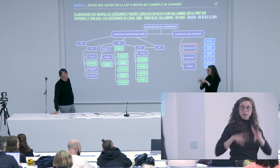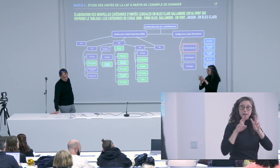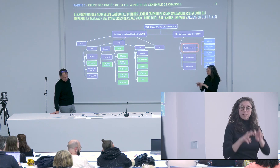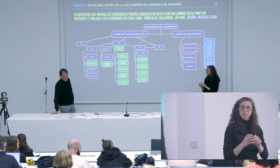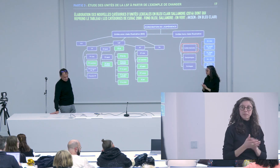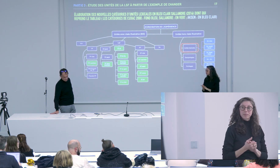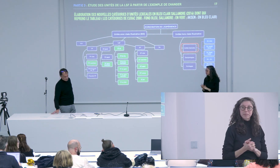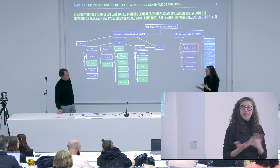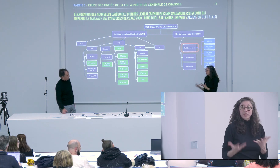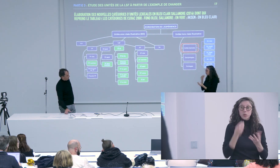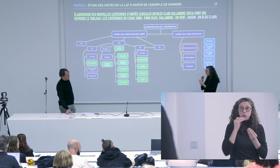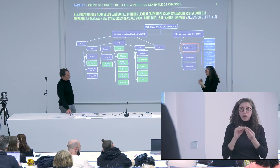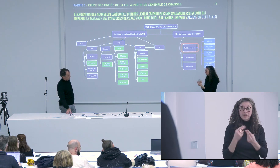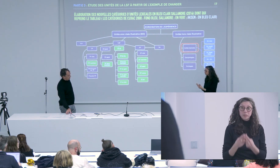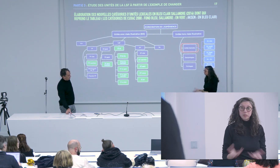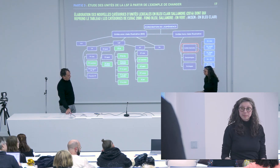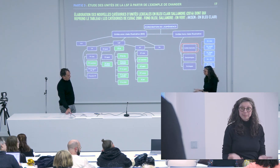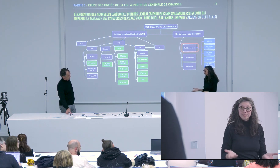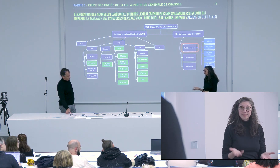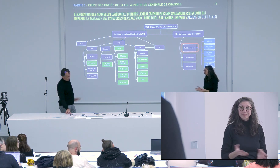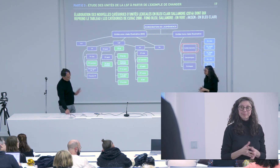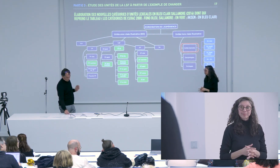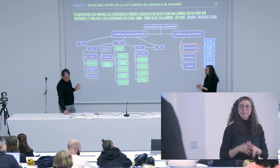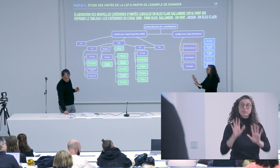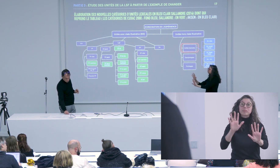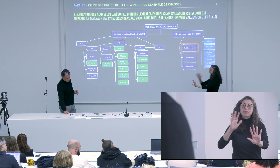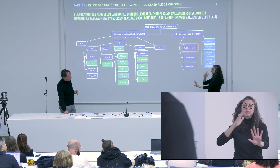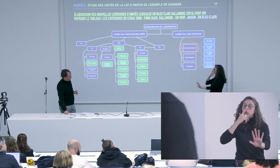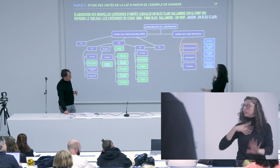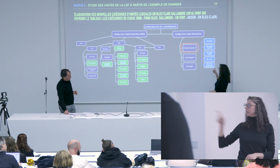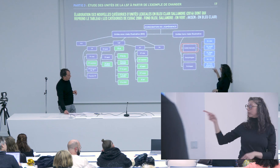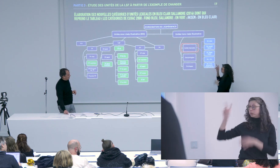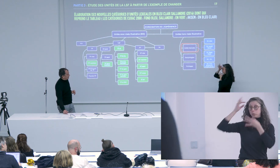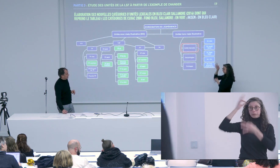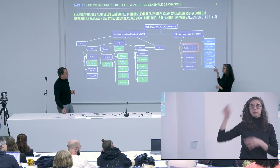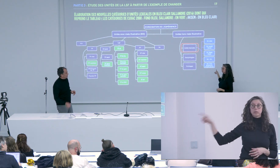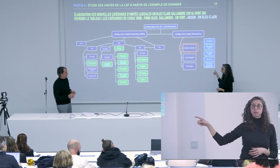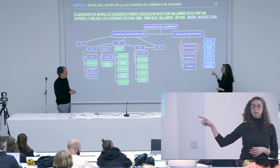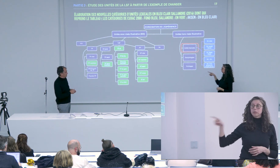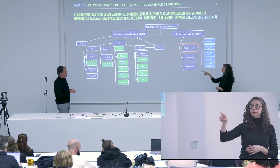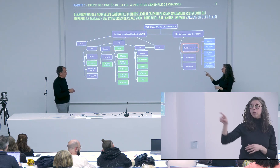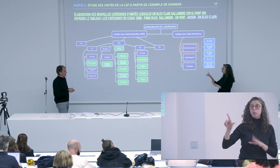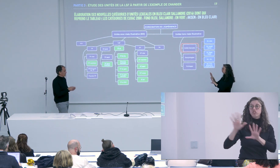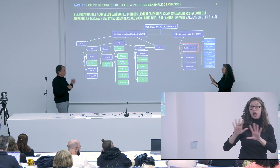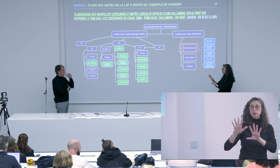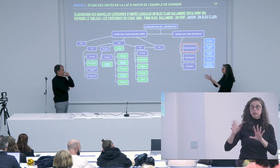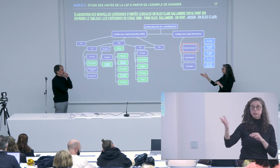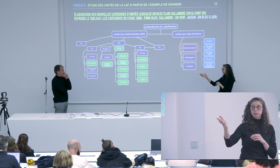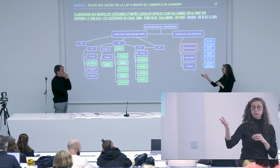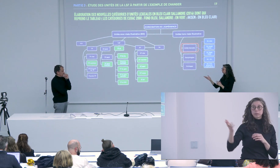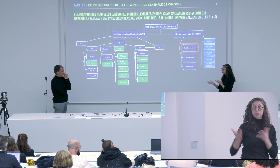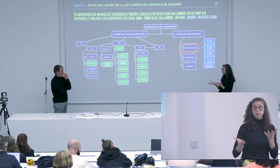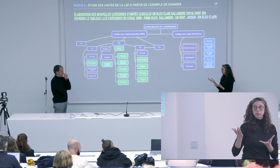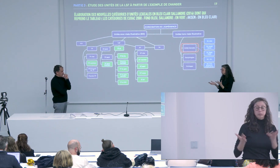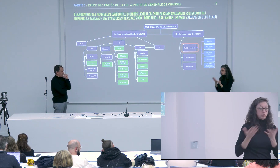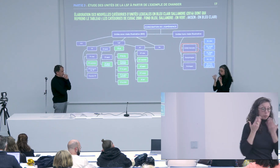qu'il faut arriver à ce désempilement pour une répartition meilleure dans l'espace de signation notamment donc je ne pas si c'est une réponse à votre question mais je pense que la catégorie des